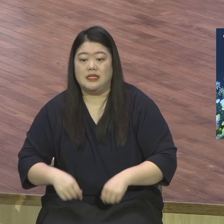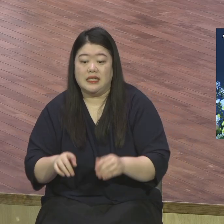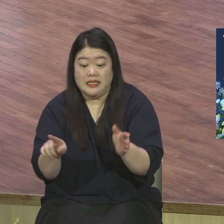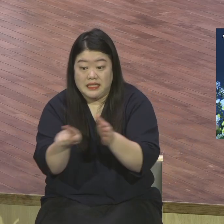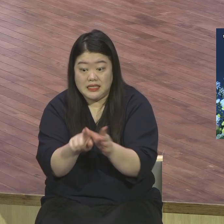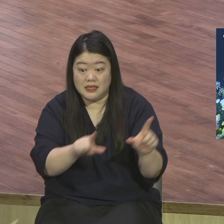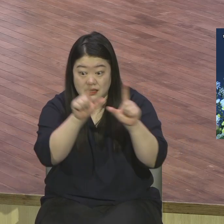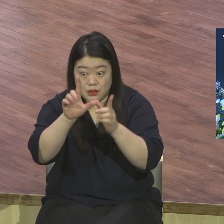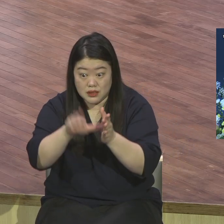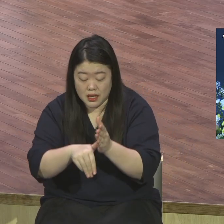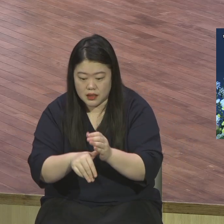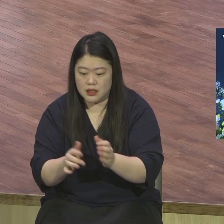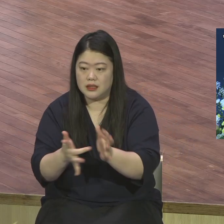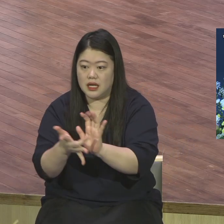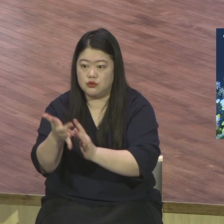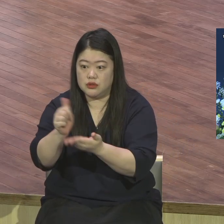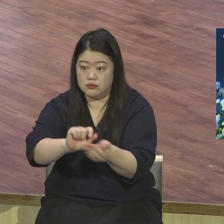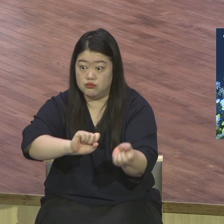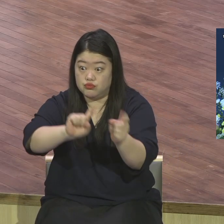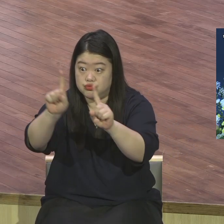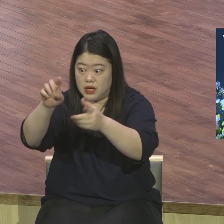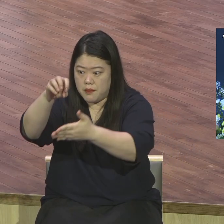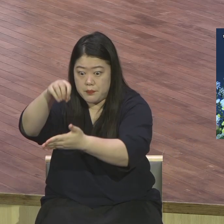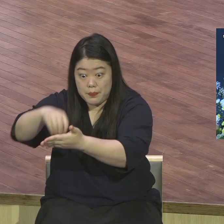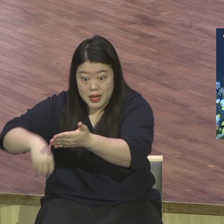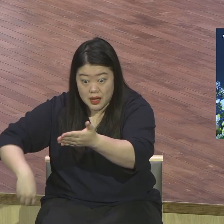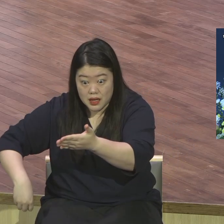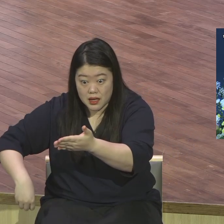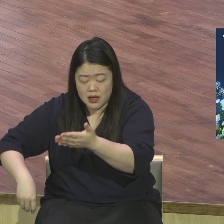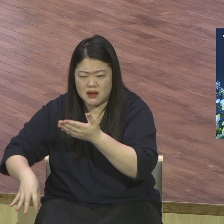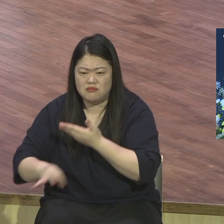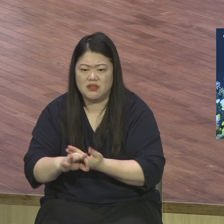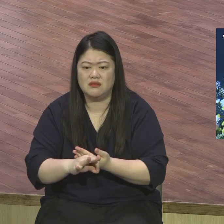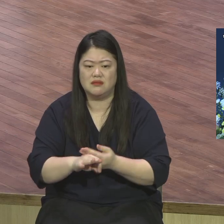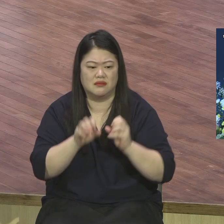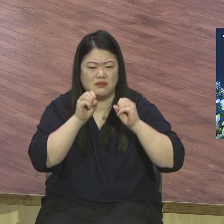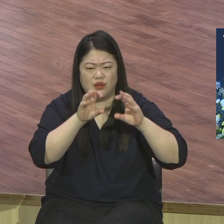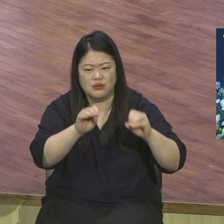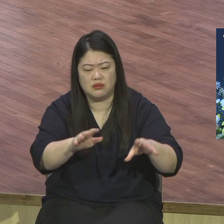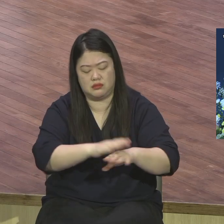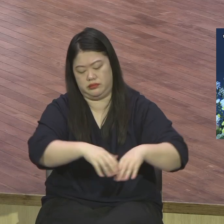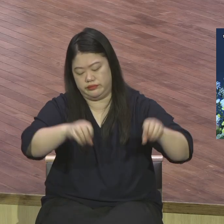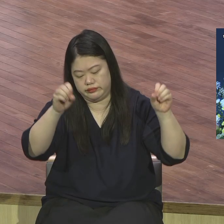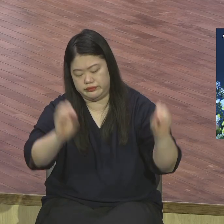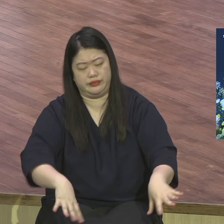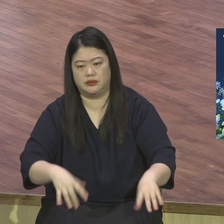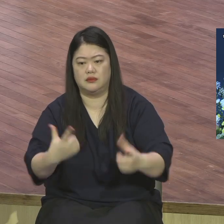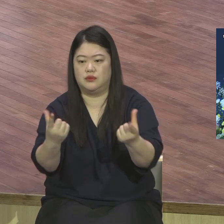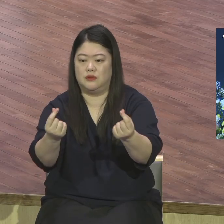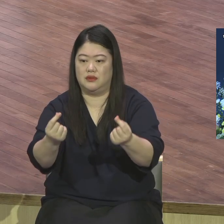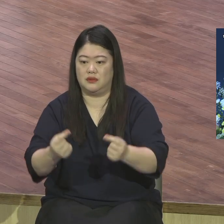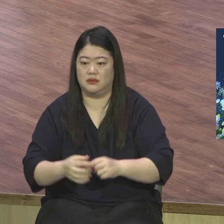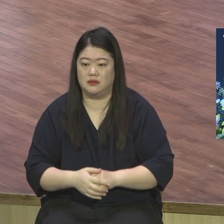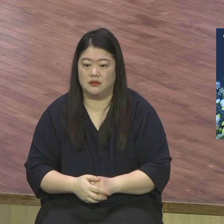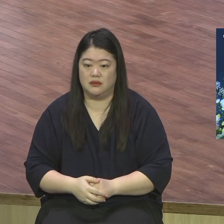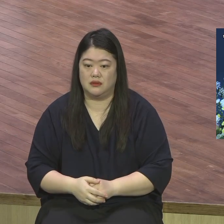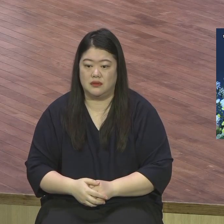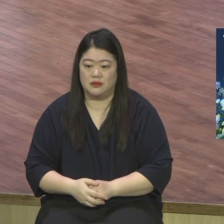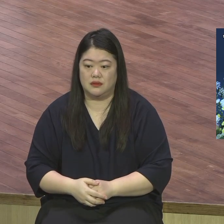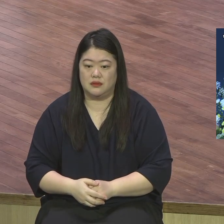하나님의 자녀된 참모습이에요 왜 저렇게 저 사람은 저렇게